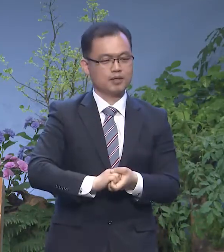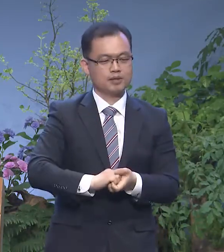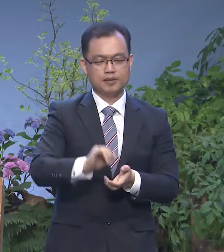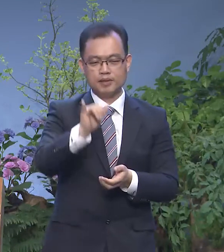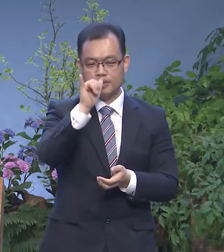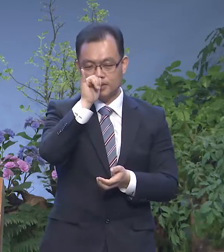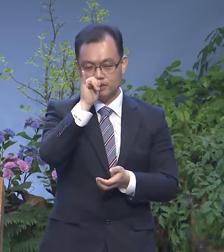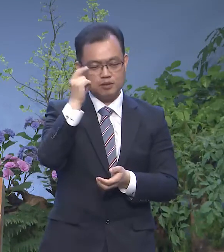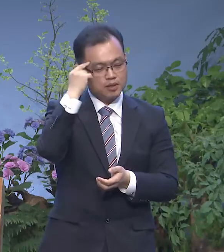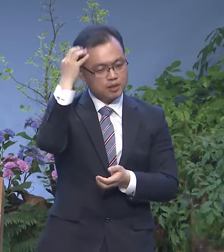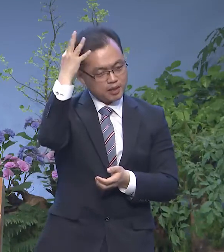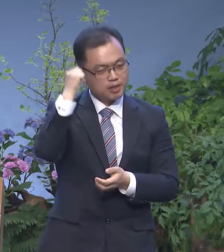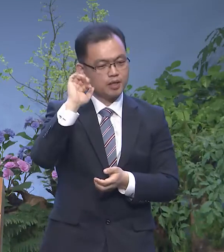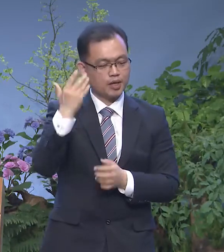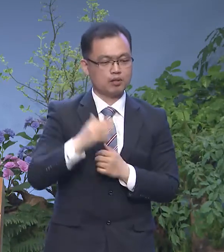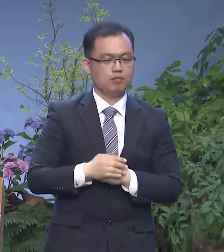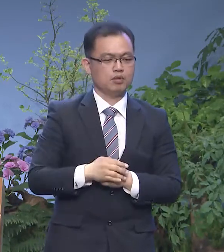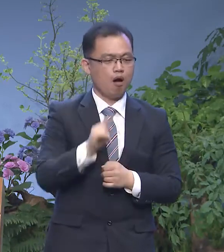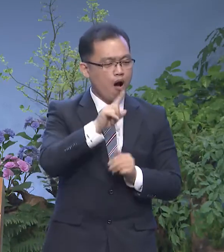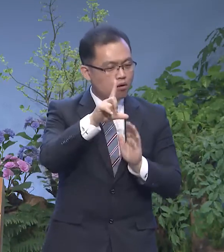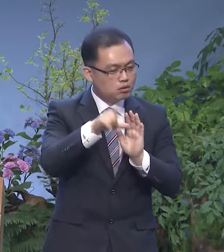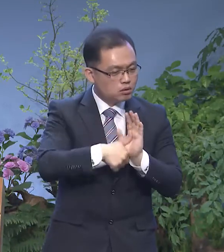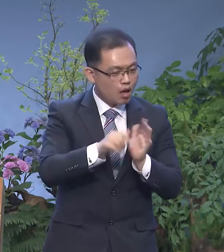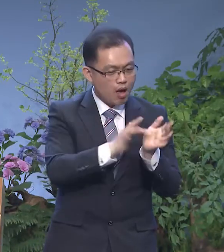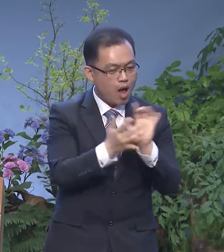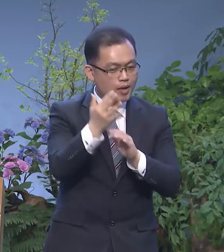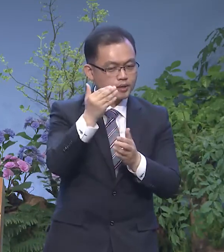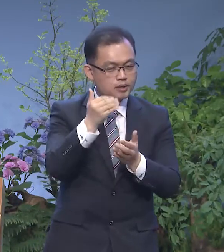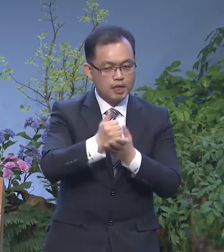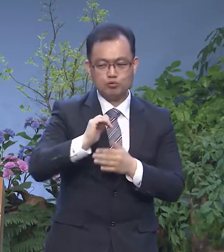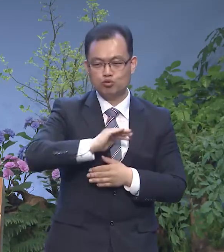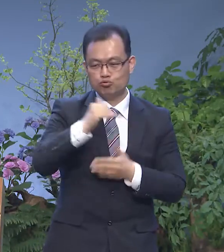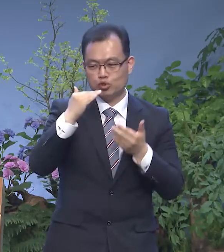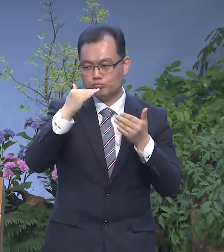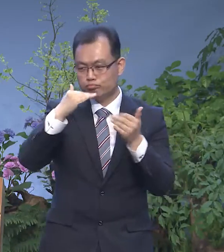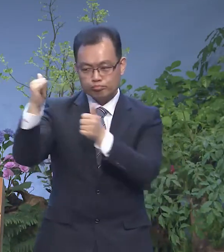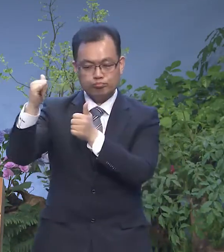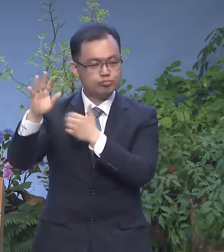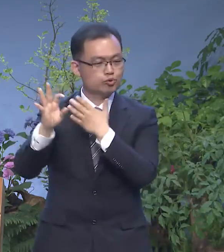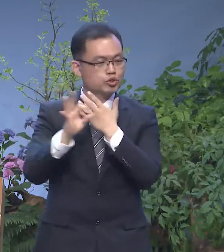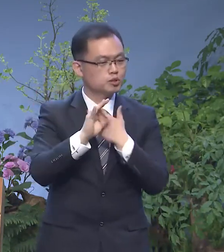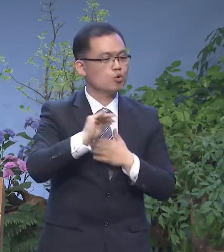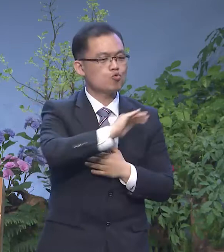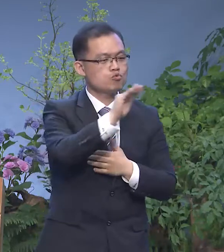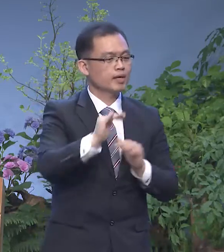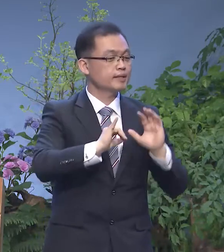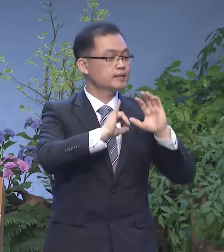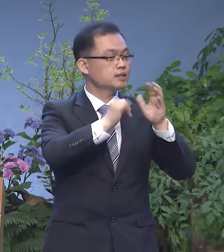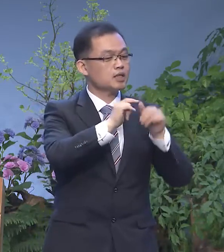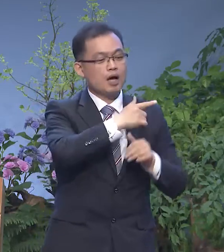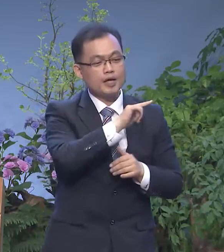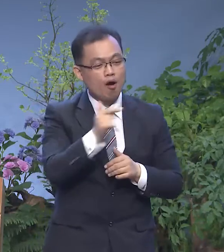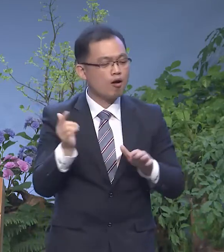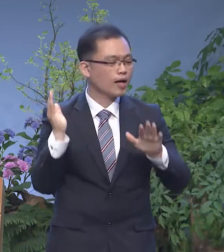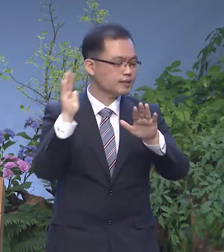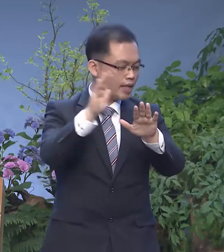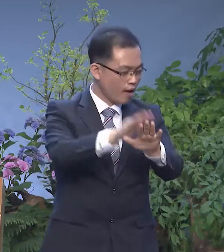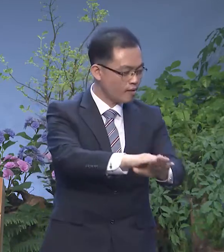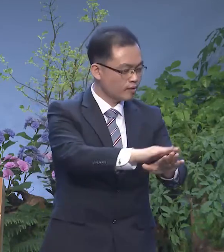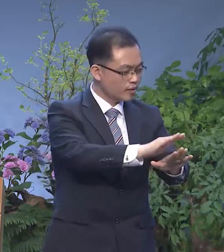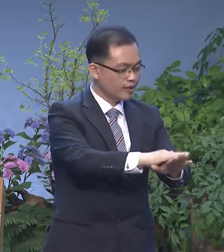기억해야 됩니다 어느 순간인가 예수님이 우리를 부르시면 우리 모두는 세상에 있던 것을 다 내려놓고